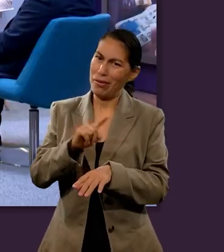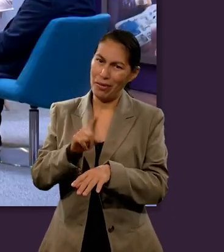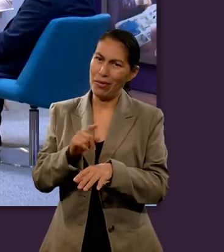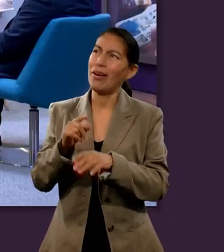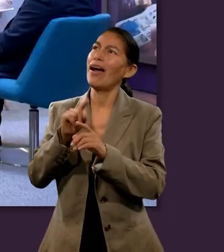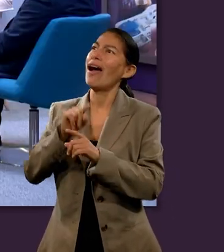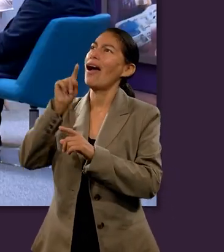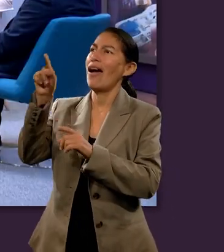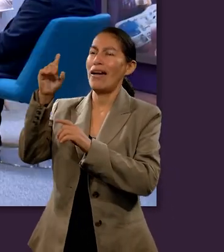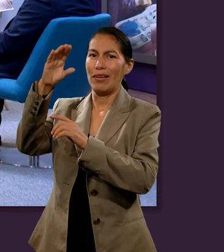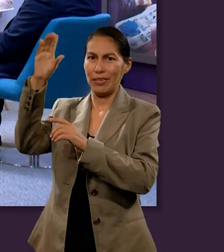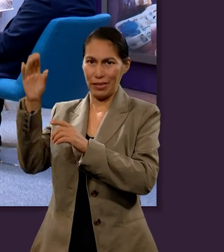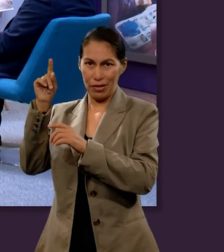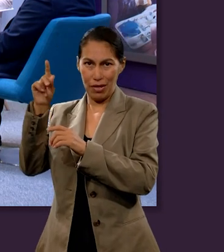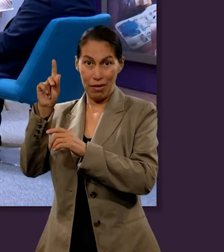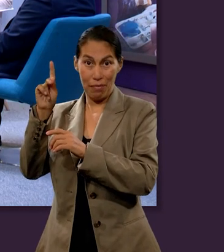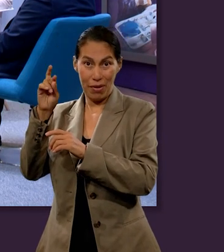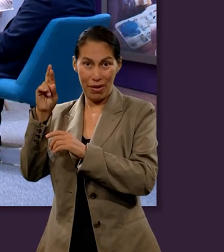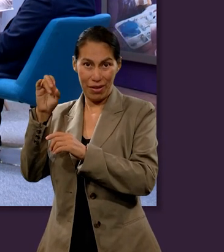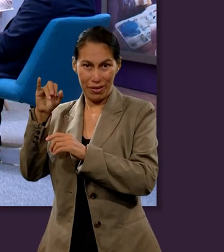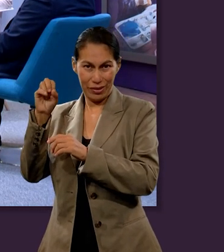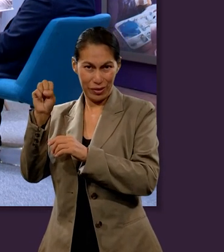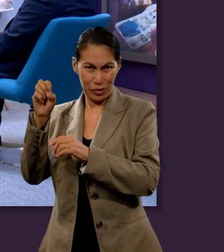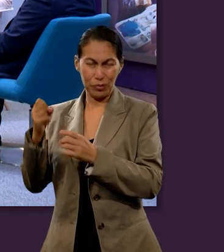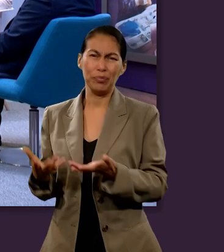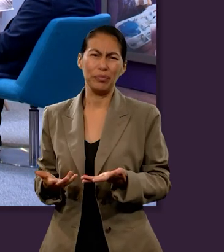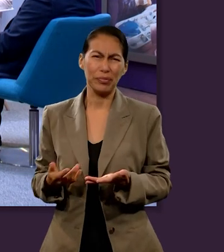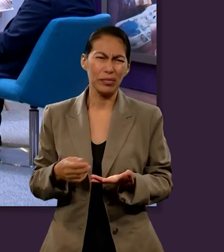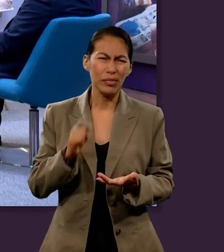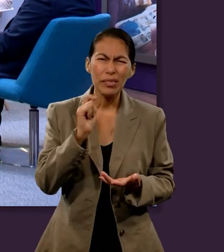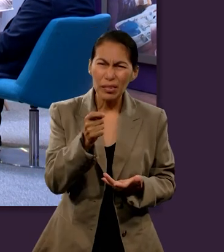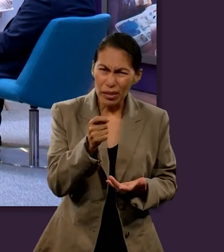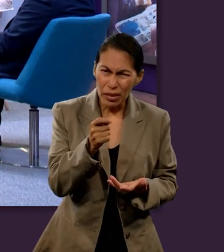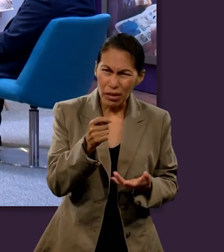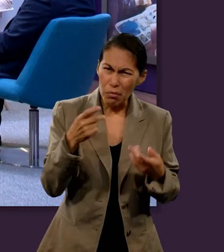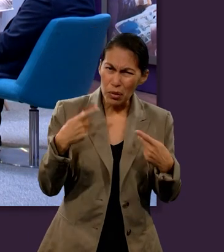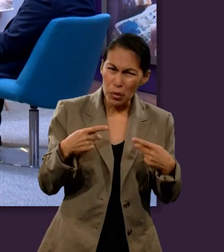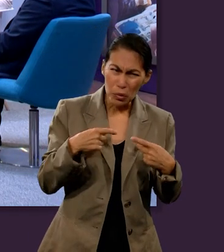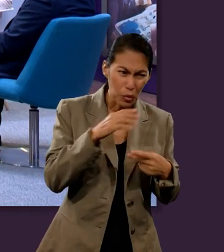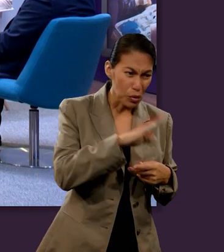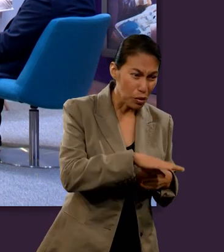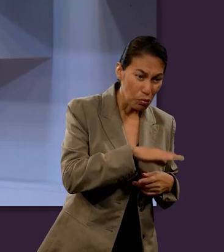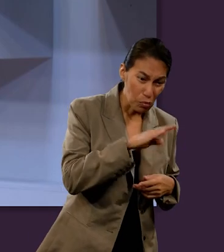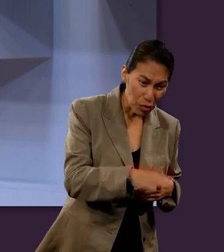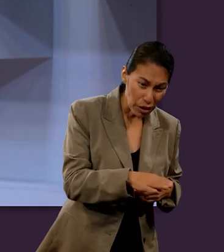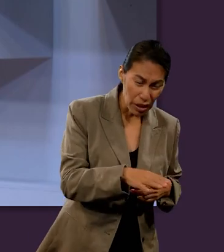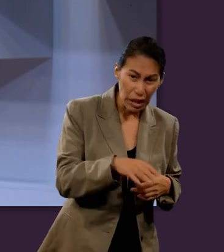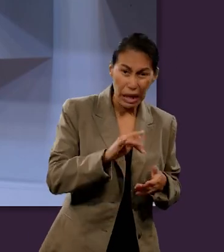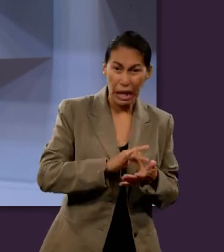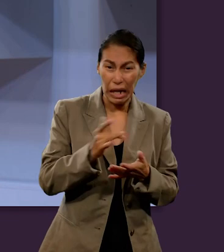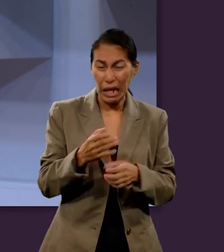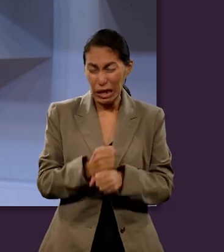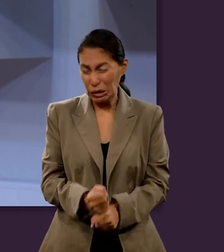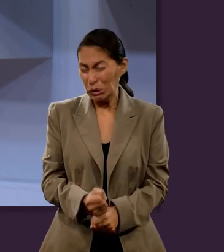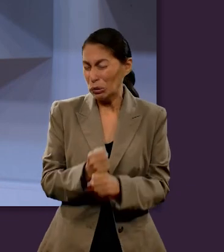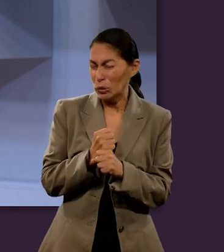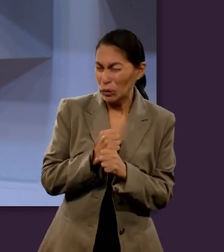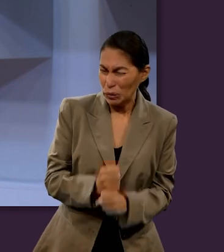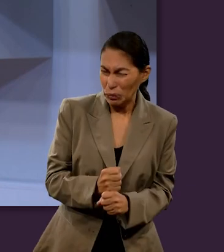¿Dónde lo purgan? En ese lugar que llaman purgatorio. Entonces me estás diciendo que una vez ya muerto, ¿a través del sufrimiento puede